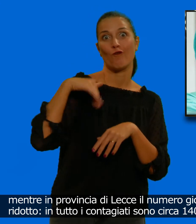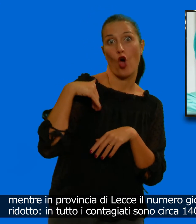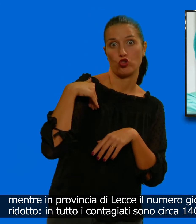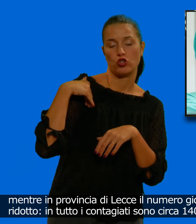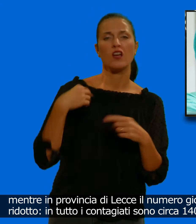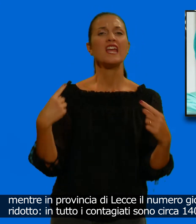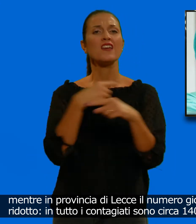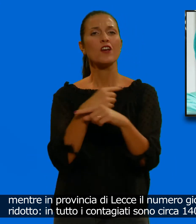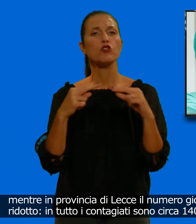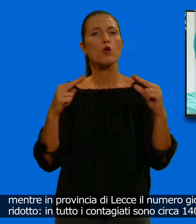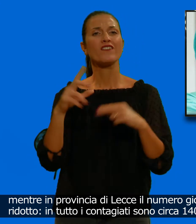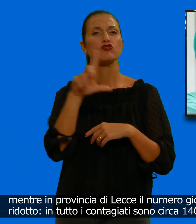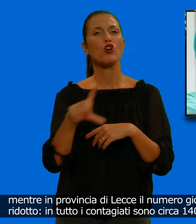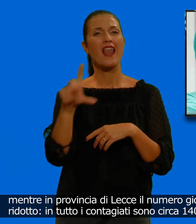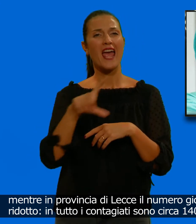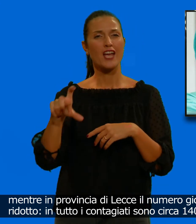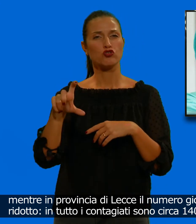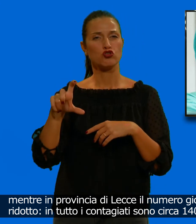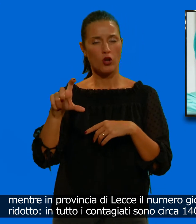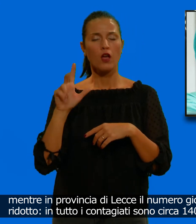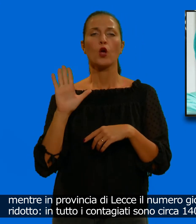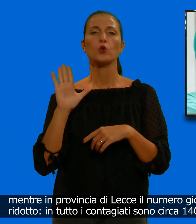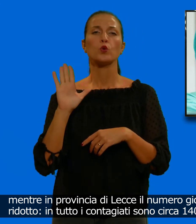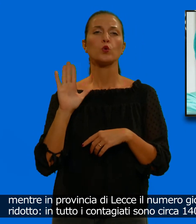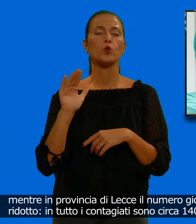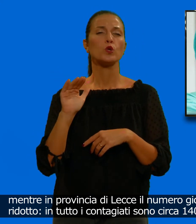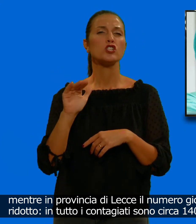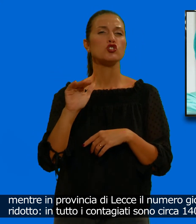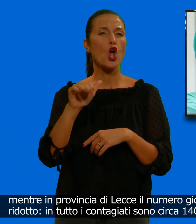Lecce il numero giornaliero di nuovi casi è più ridotto.